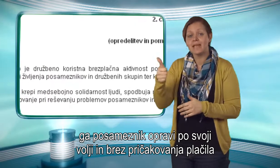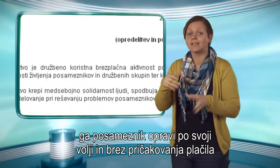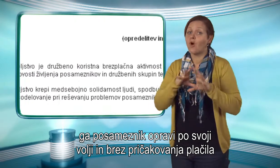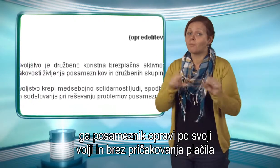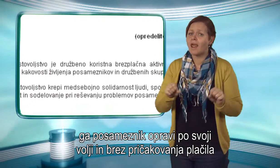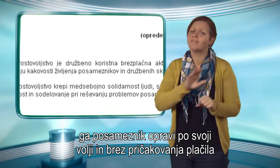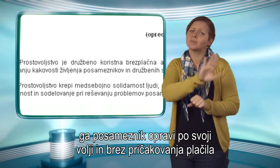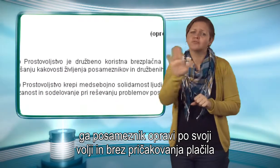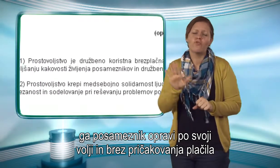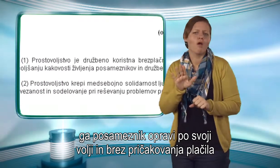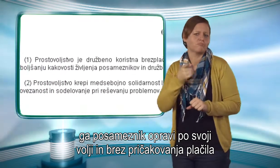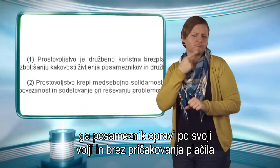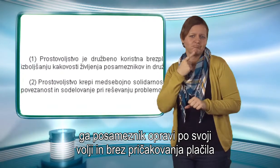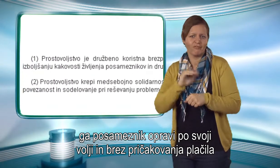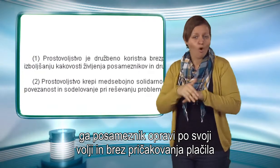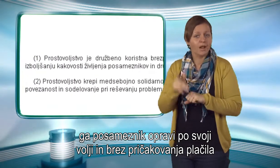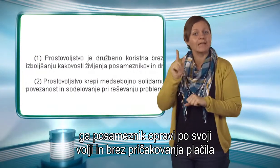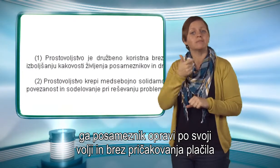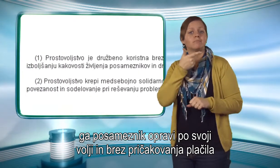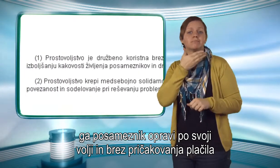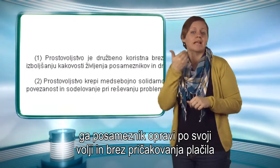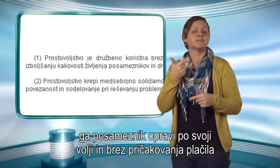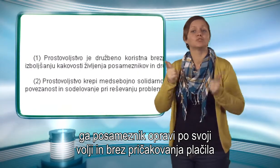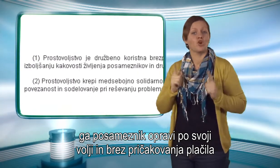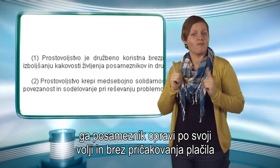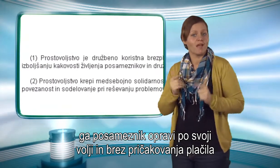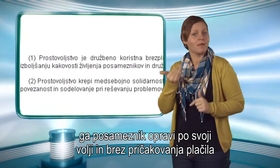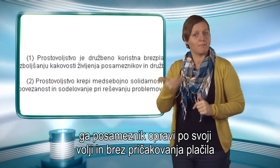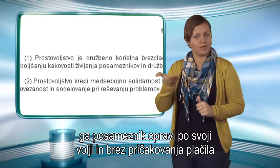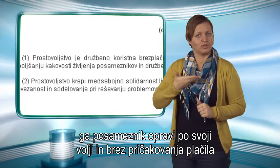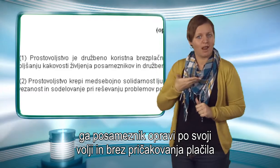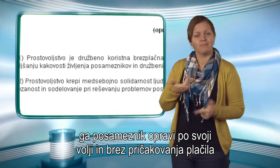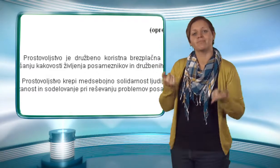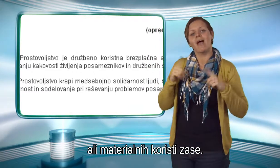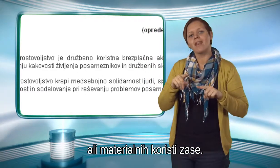in brez pričakovanja plačila ali materialnih koristi za se.